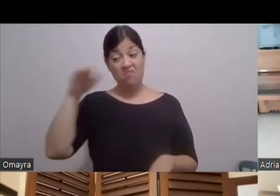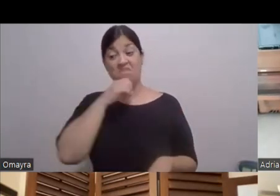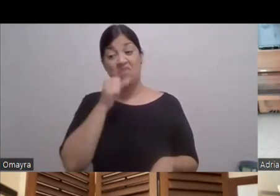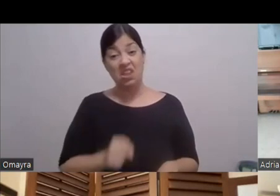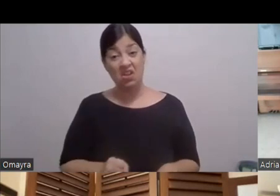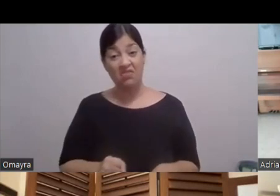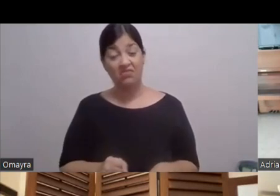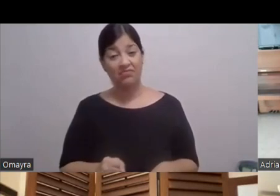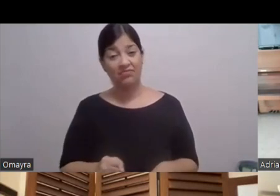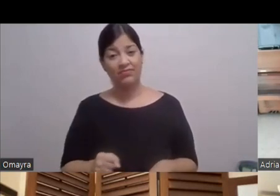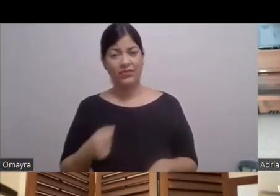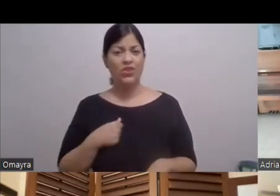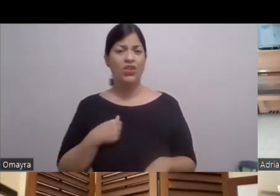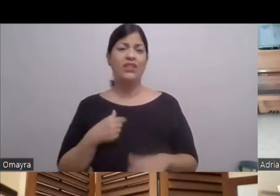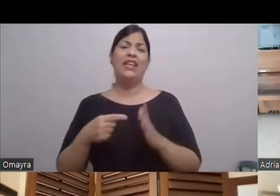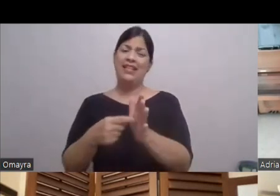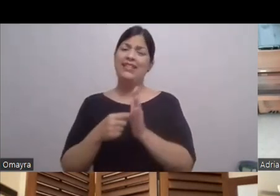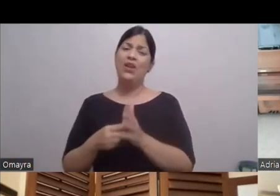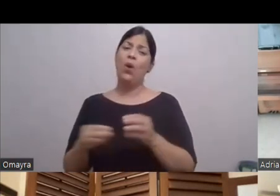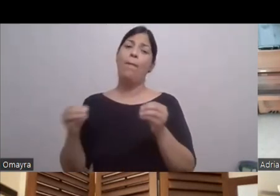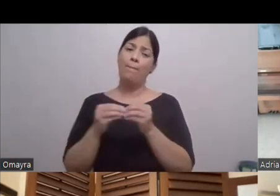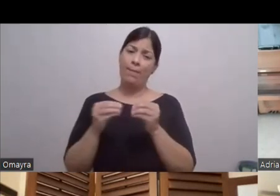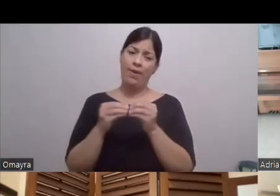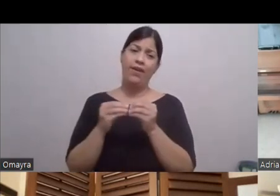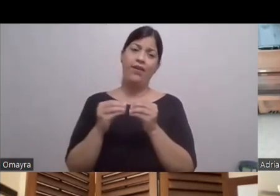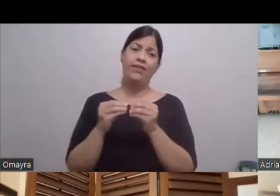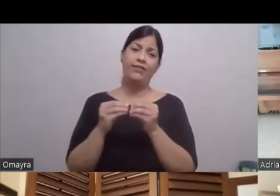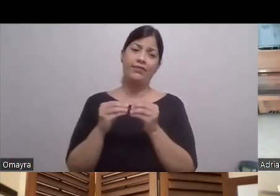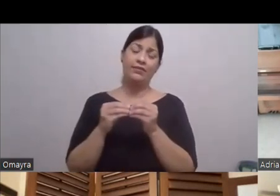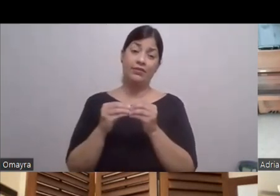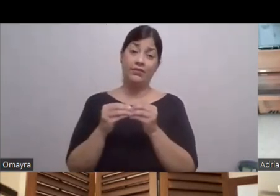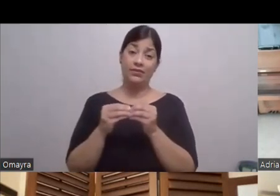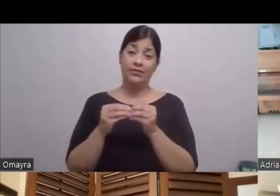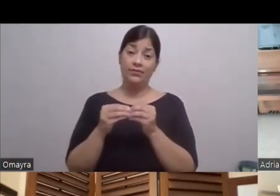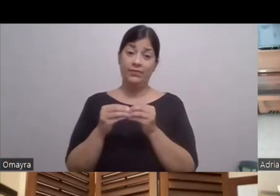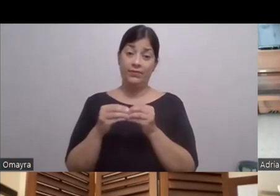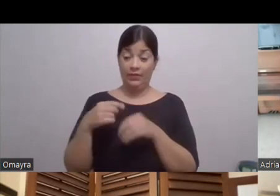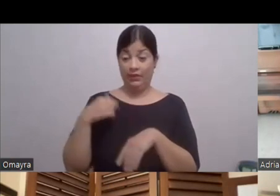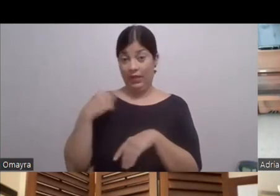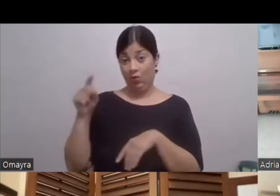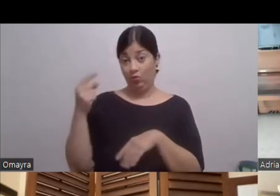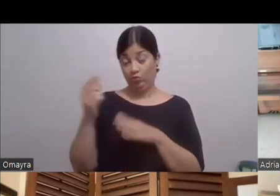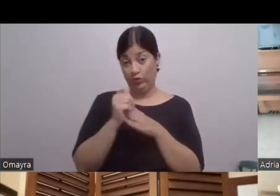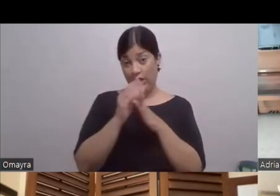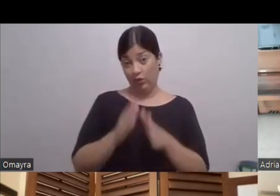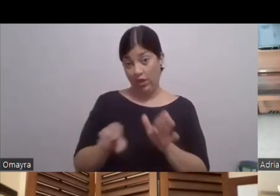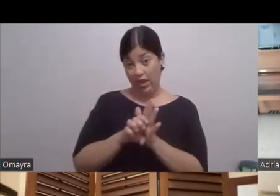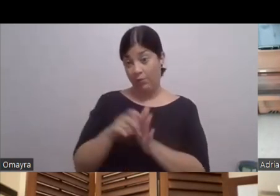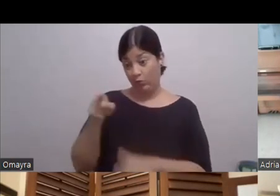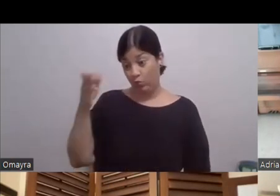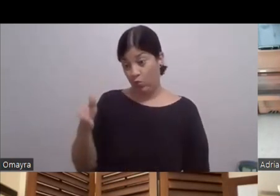uno se exige más No, uno se exige más Y cuando uno tiene una persona A director En tu caso Que tú eres una directora Que estás abierta Que